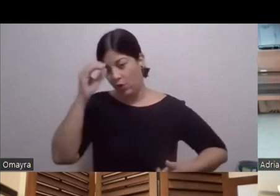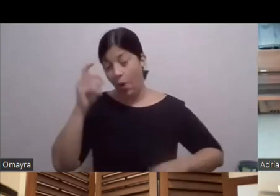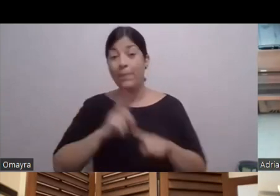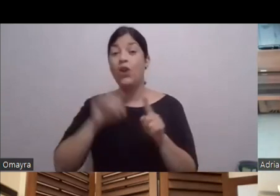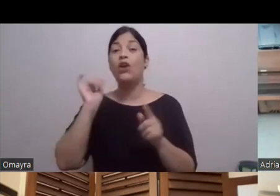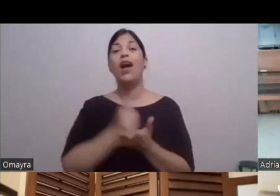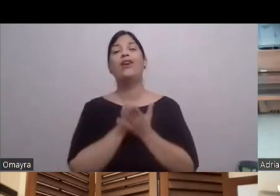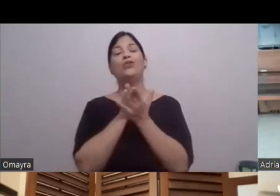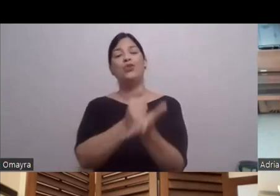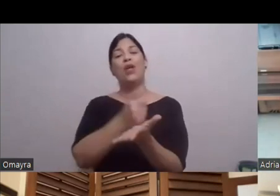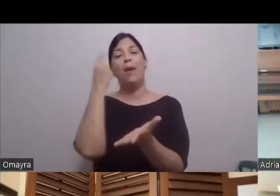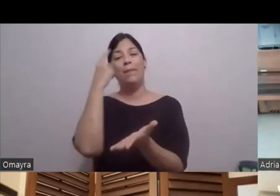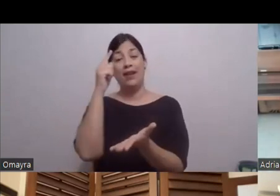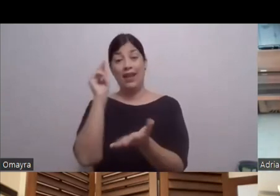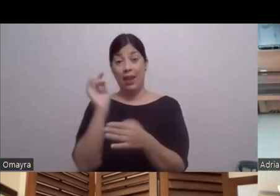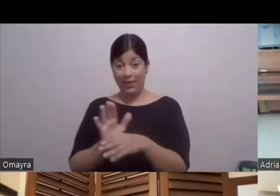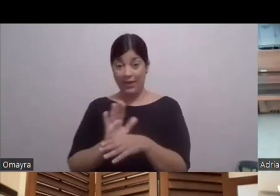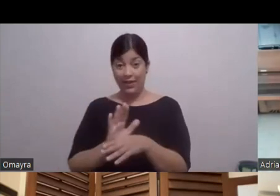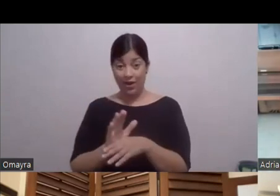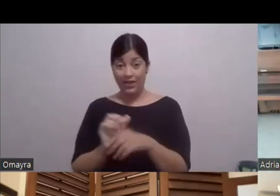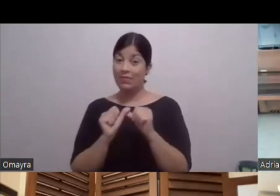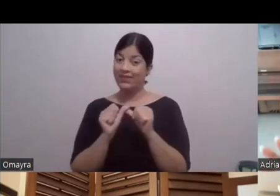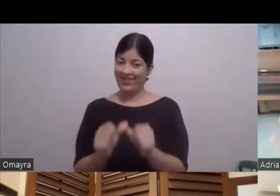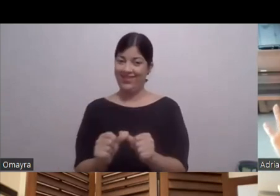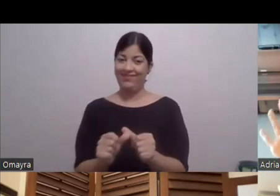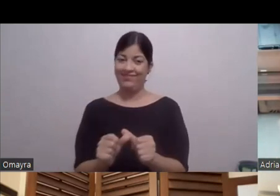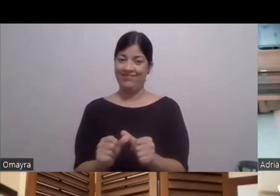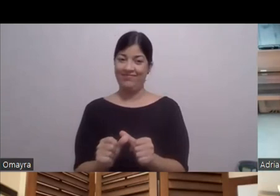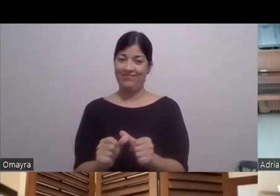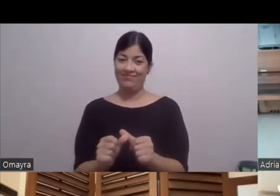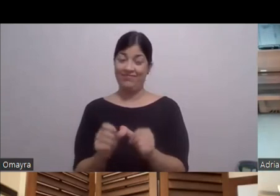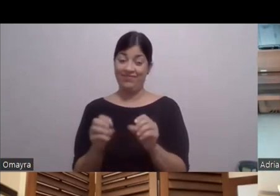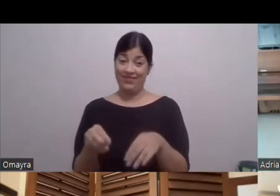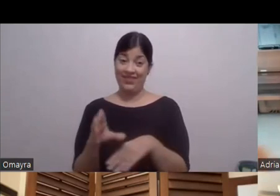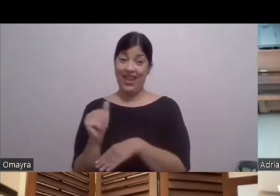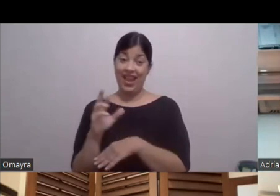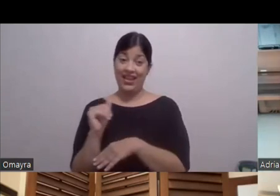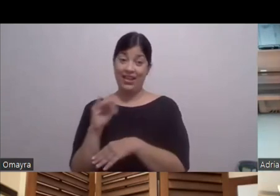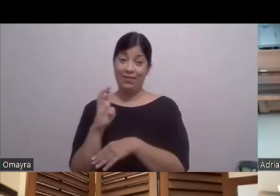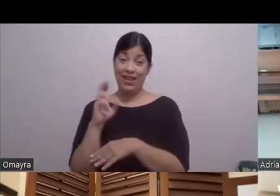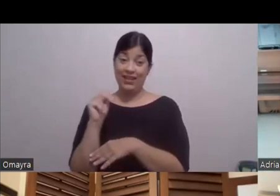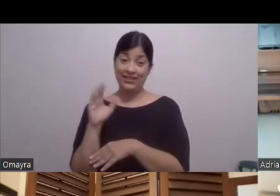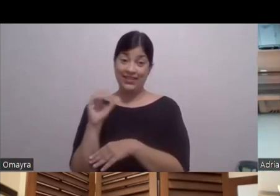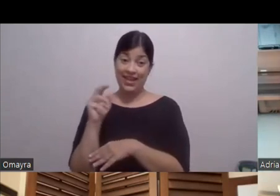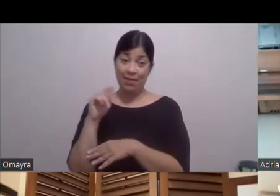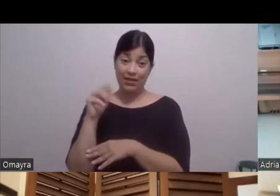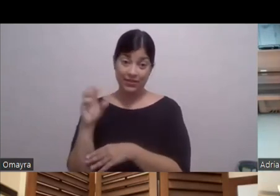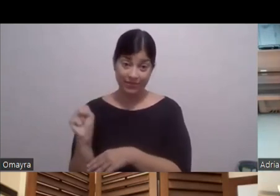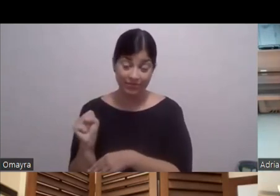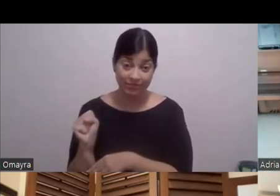que esa película Se mantenga En Caribe y el Cinema Que es Este Por mayor cantidad de tiempo Y eso es quizás Lo bueno Porque eso es